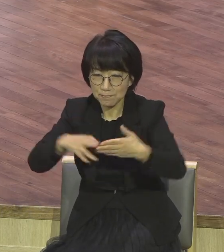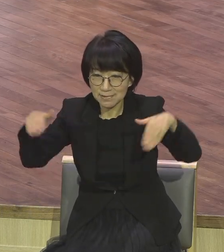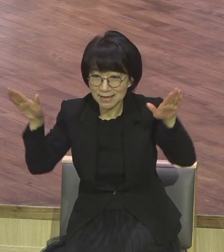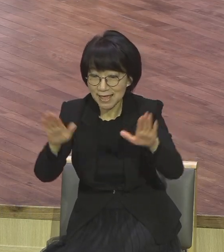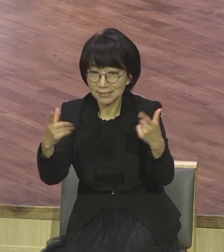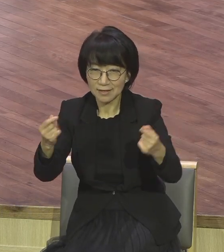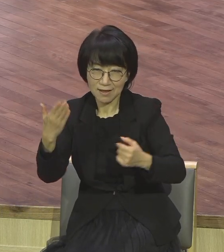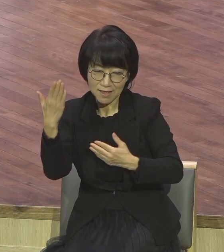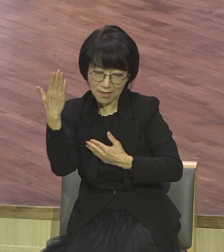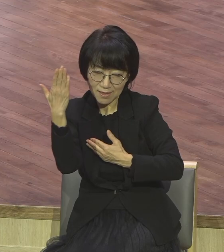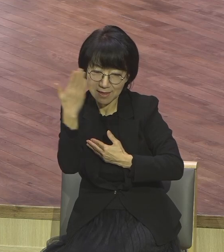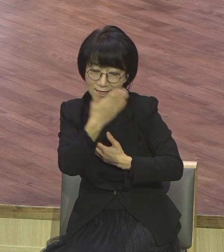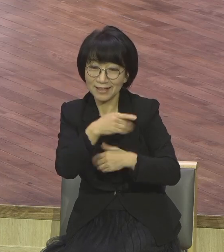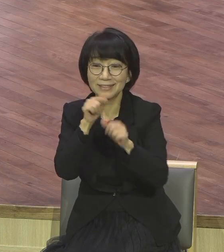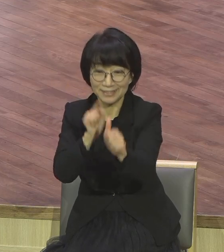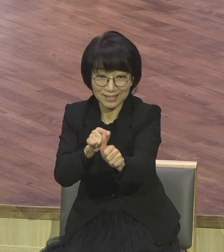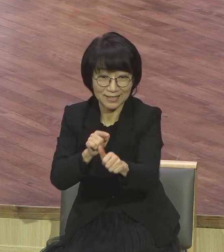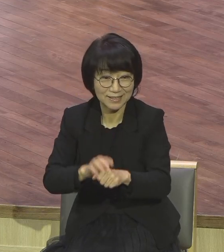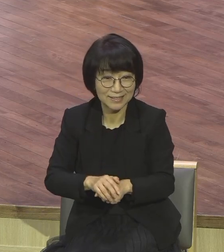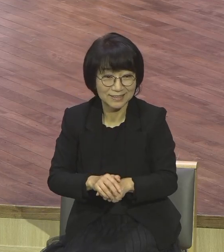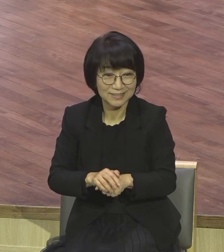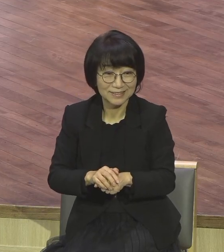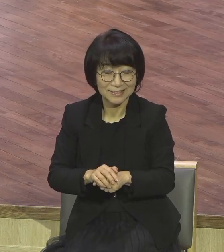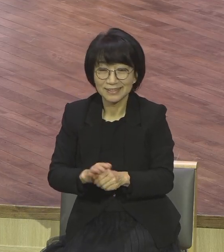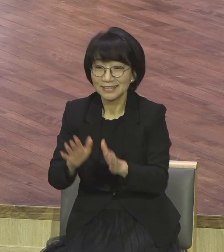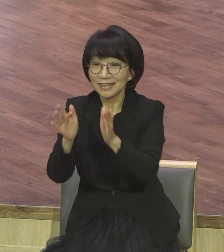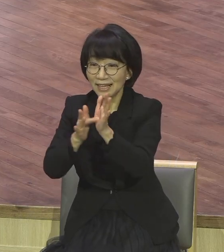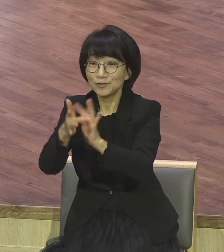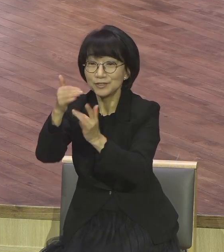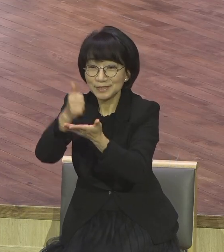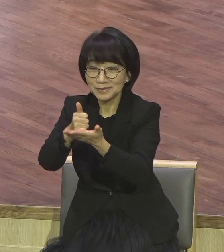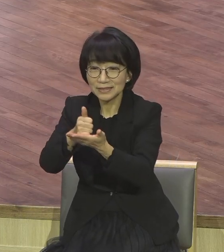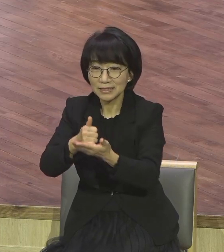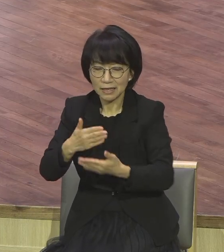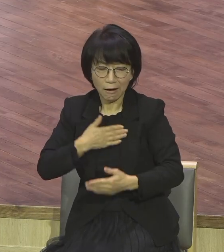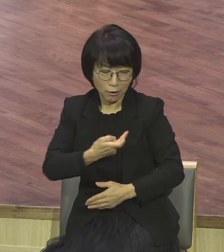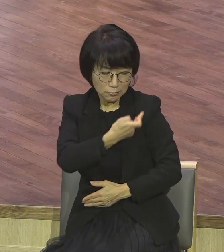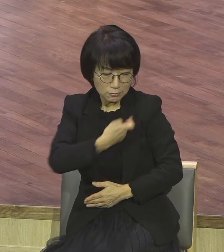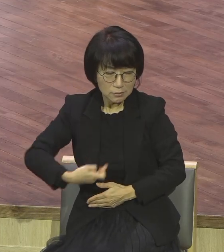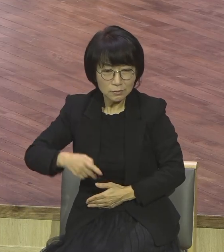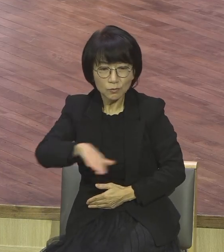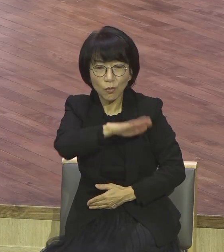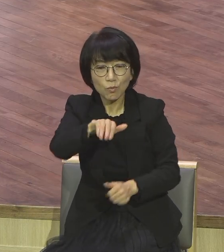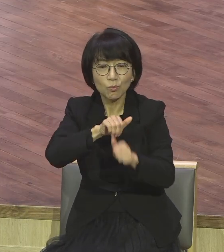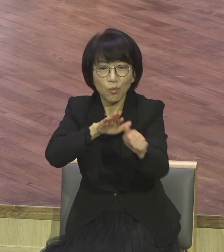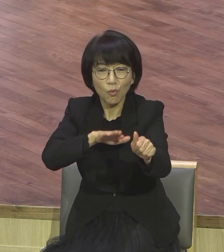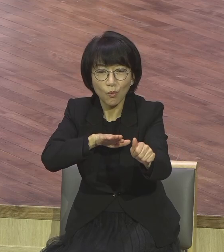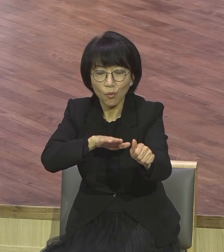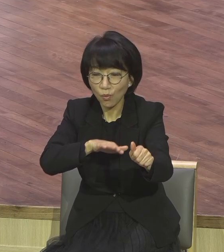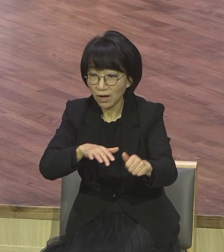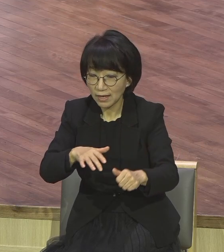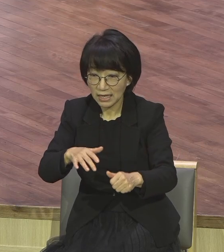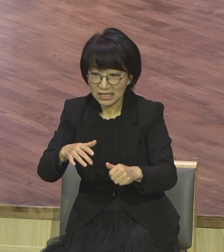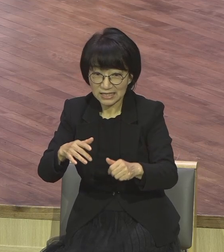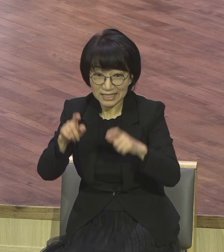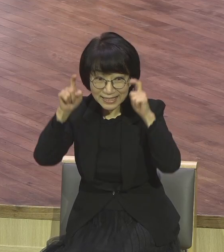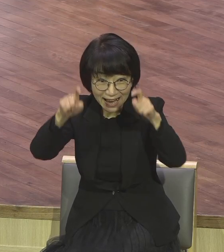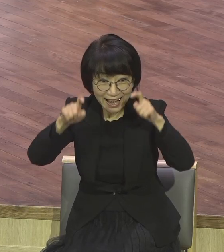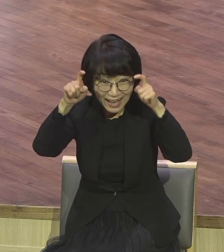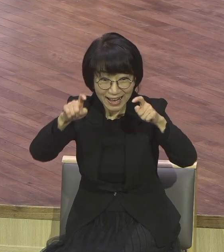순결하라. 예수님께서 내가 너희를 보냄이 양을 이리떼 이리떼 가운데 본인과